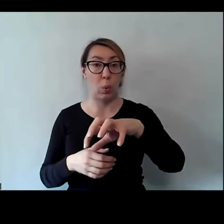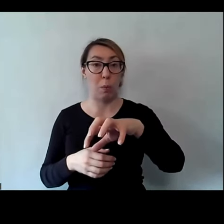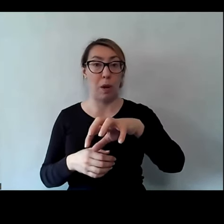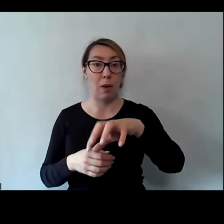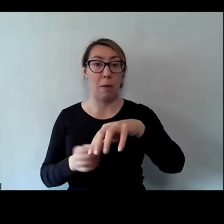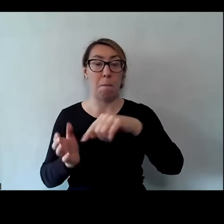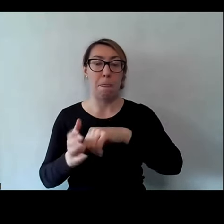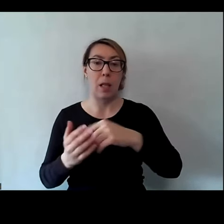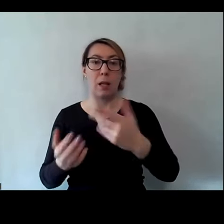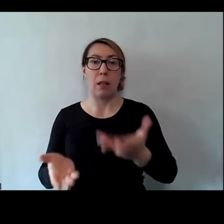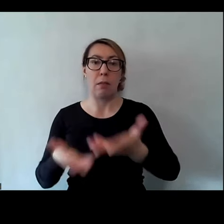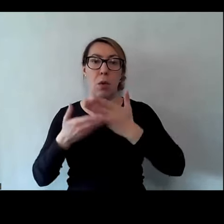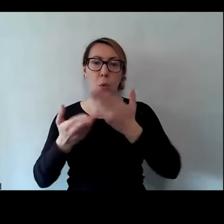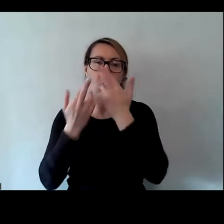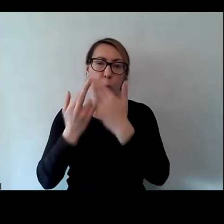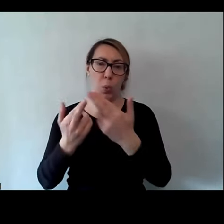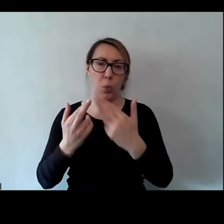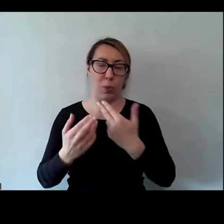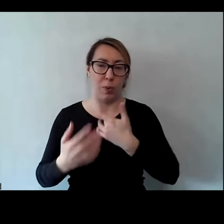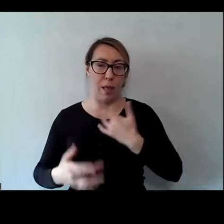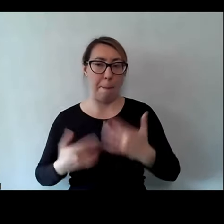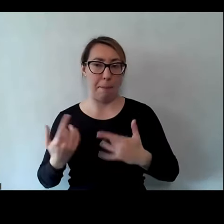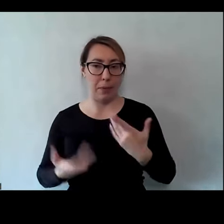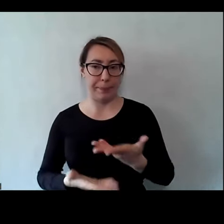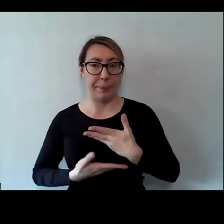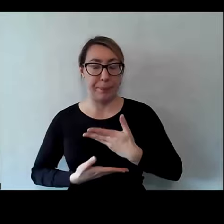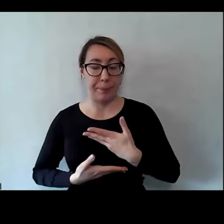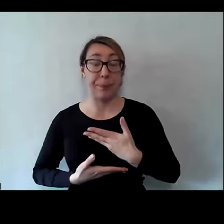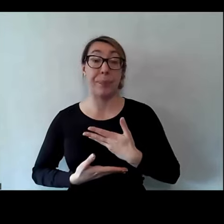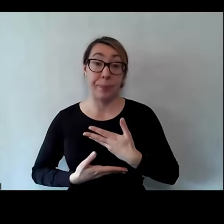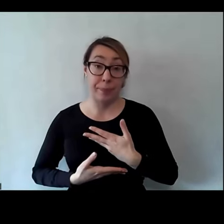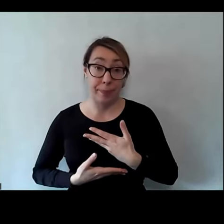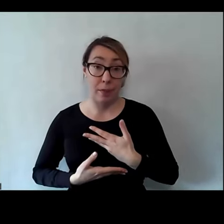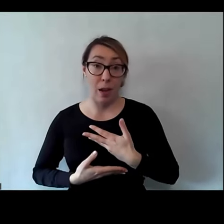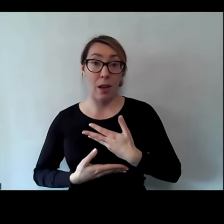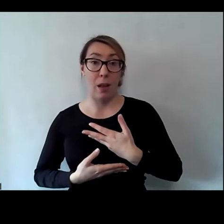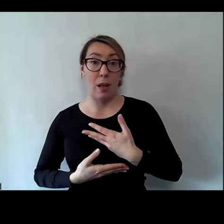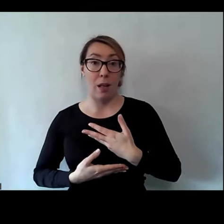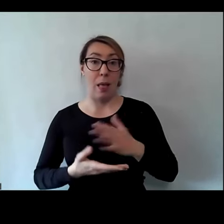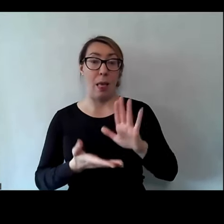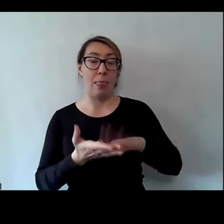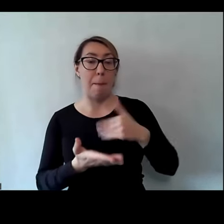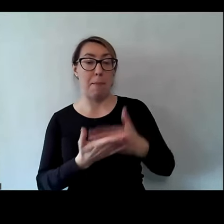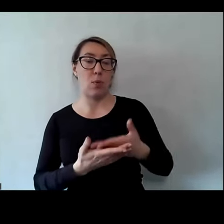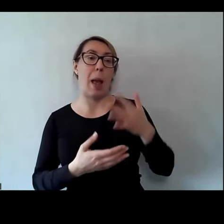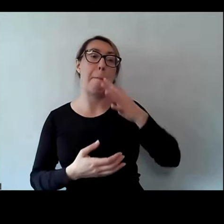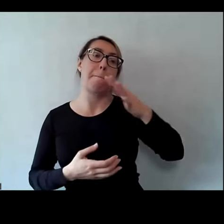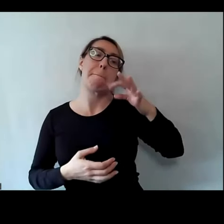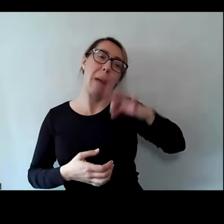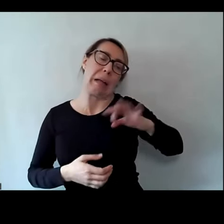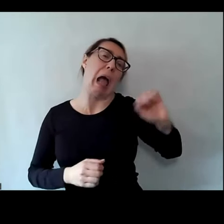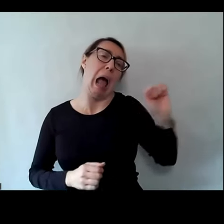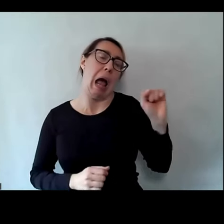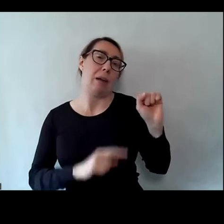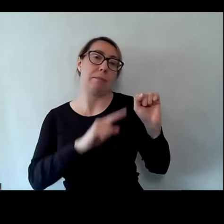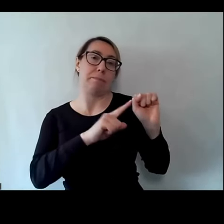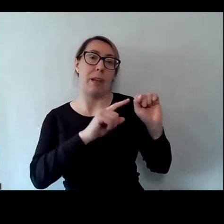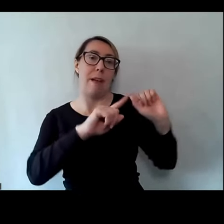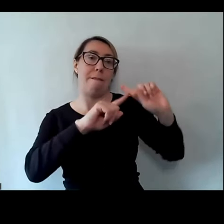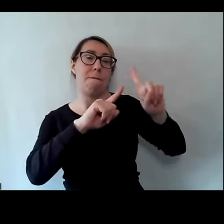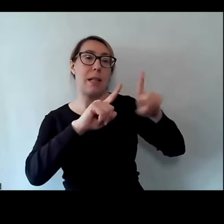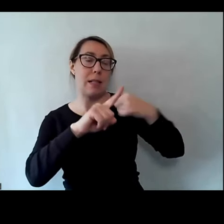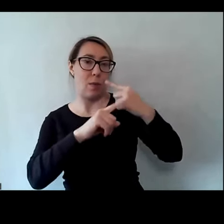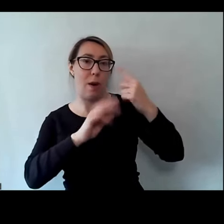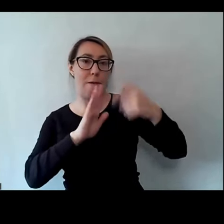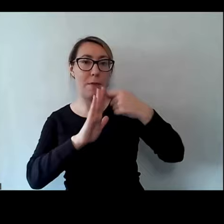nam ogromnie zróżnicowane emocje. Bo na przykład pani Ala wysyła filmik ze swoją